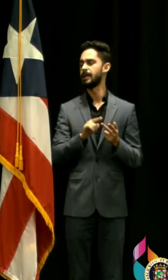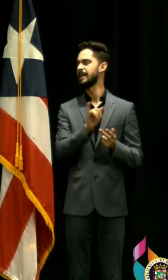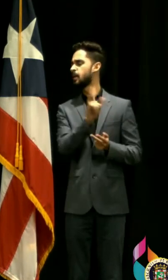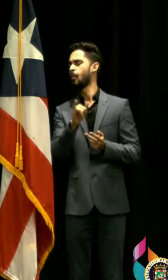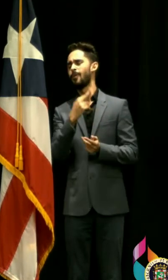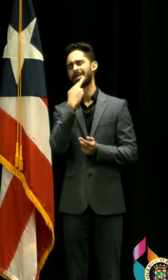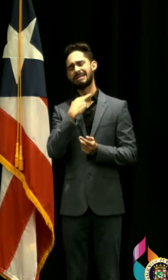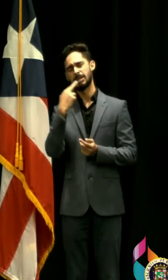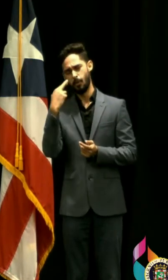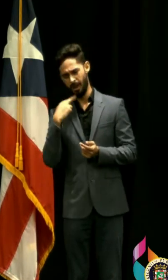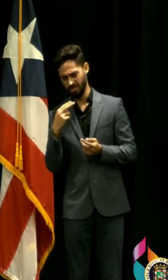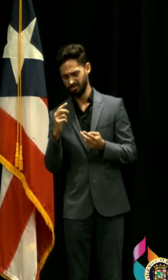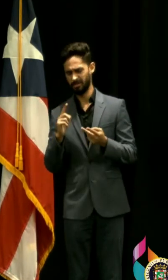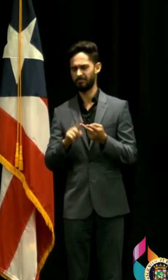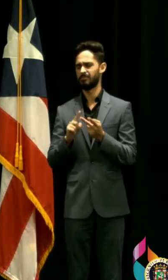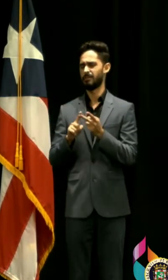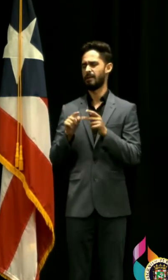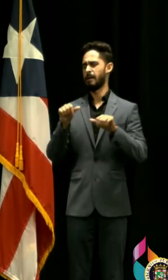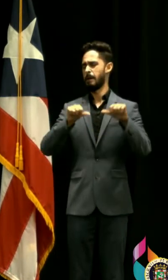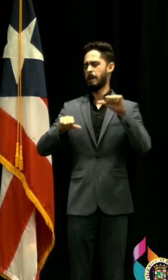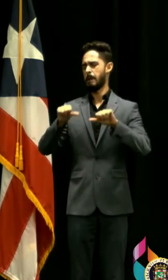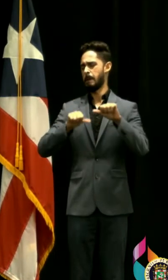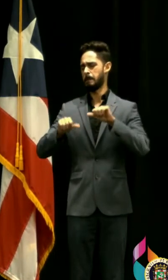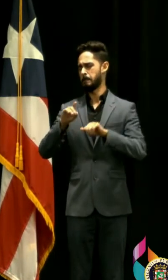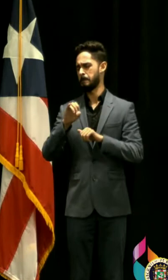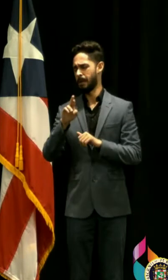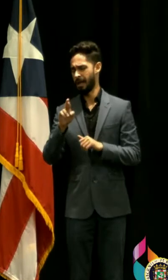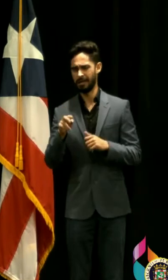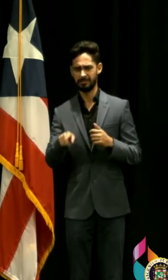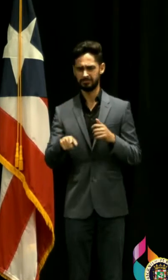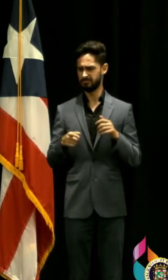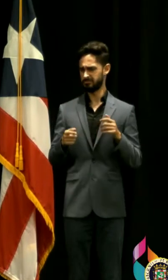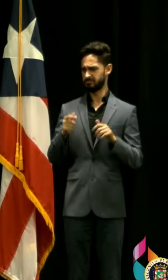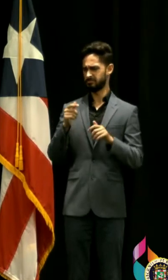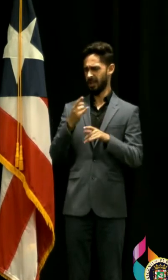restricciones impuestas la única manera en que tú puedes